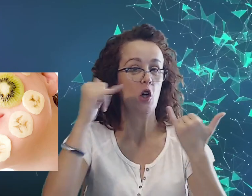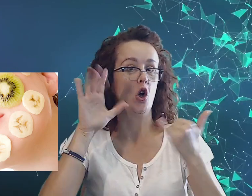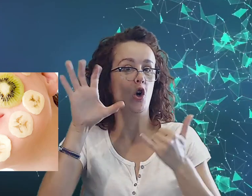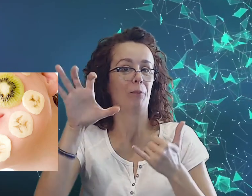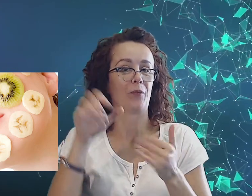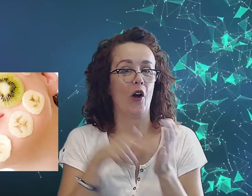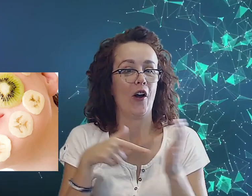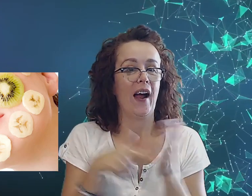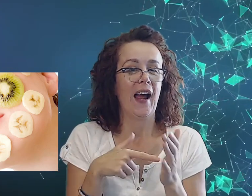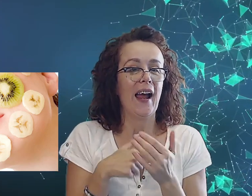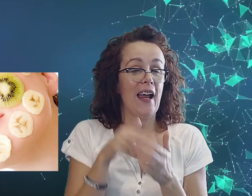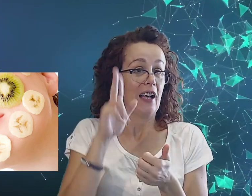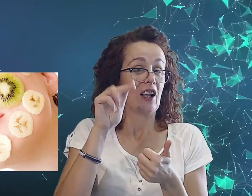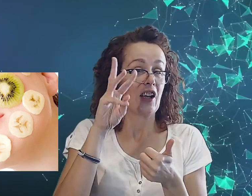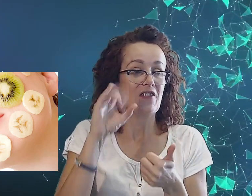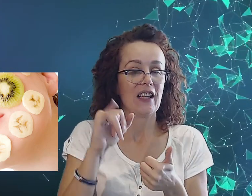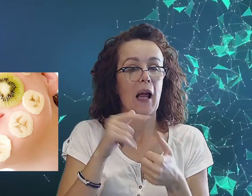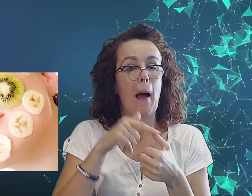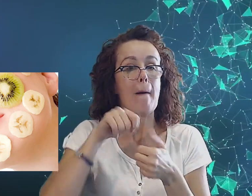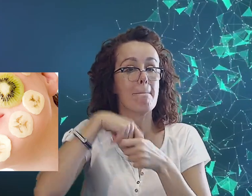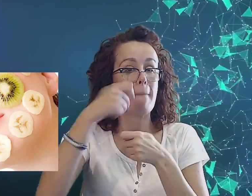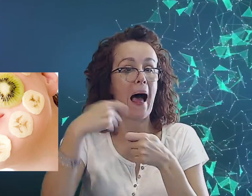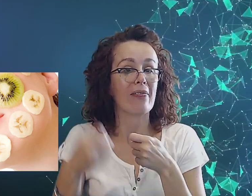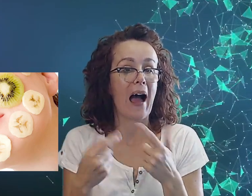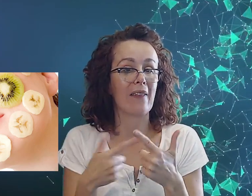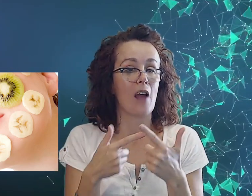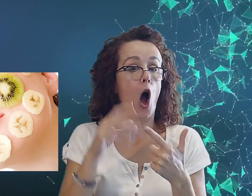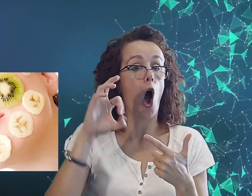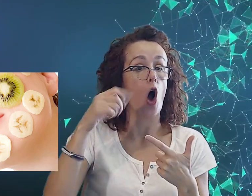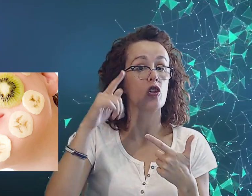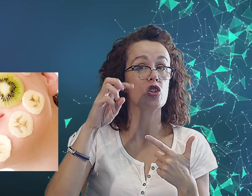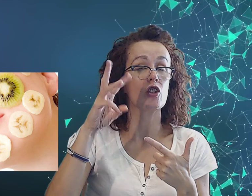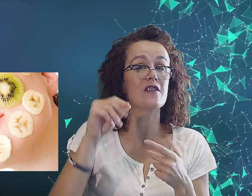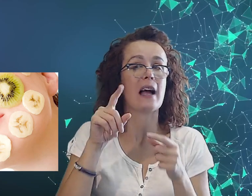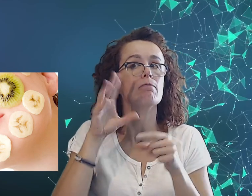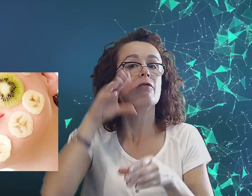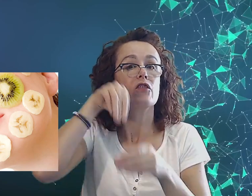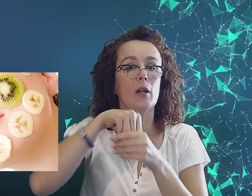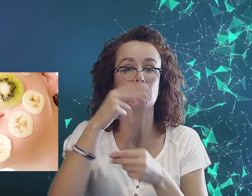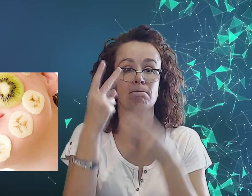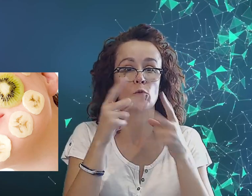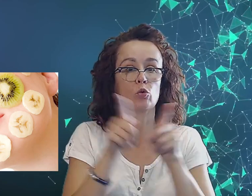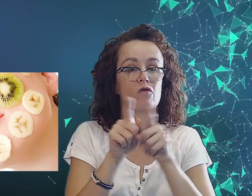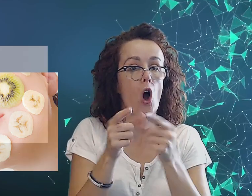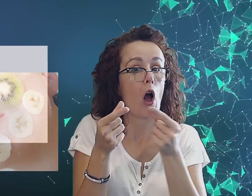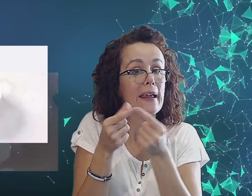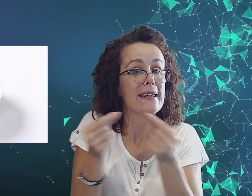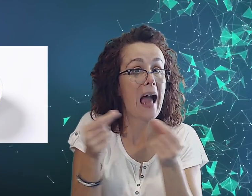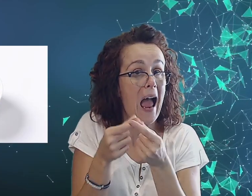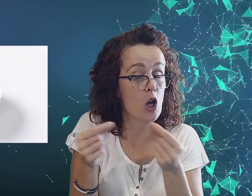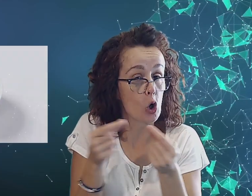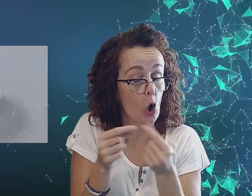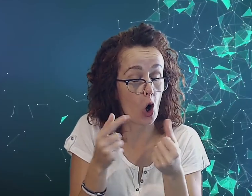Kwiwi, kiwi, banan. Odżycę tym jajko,